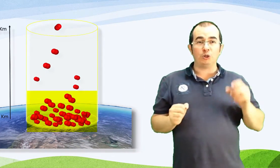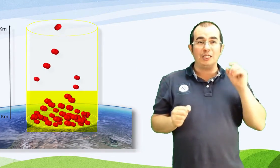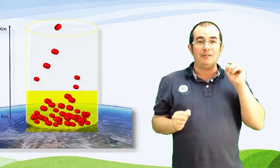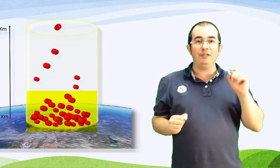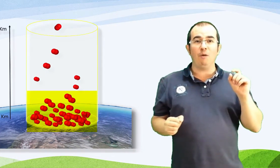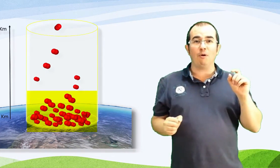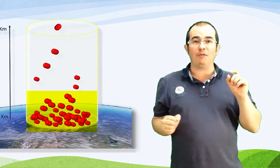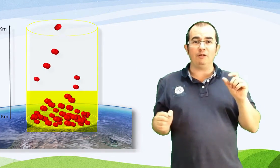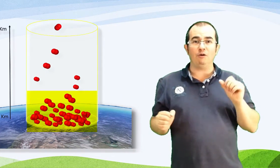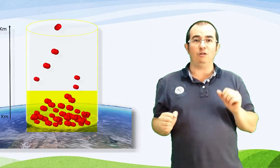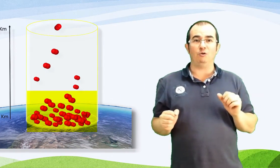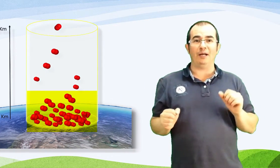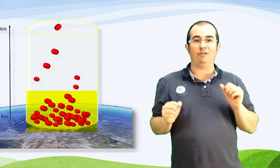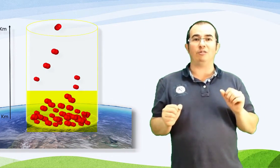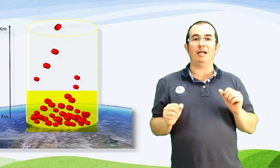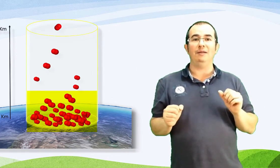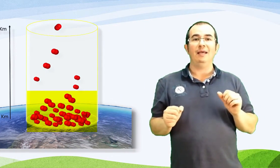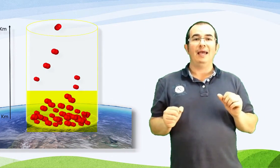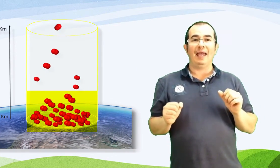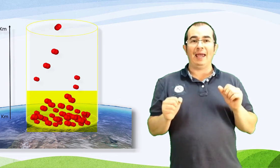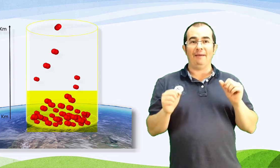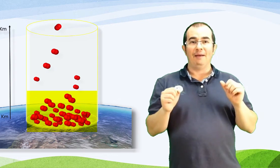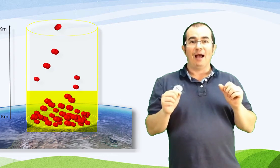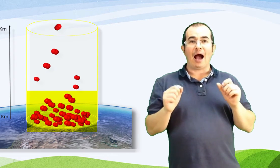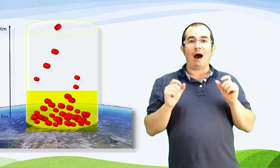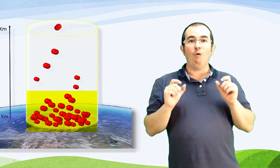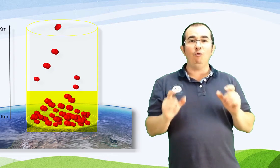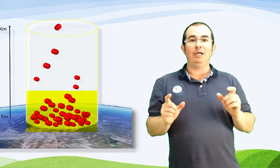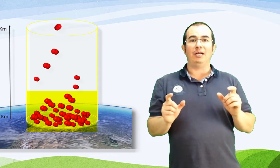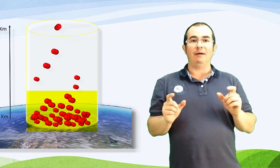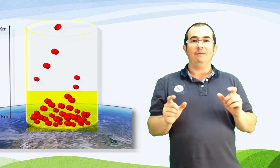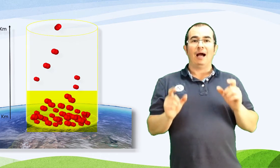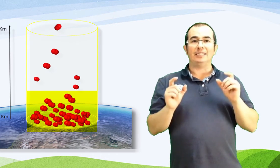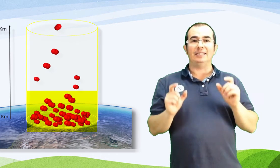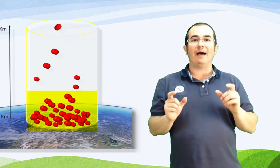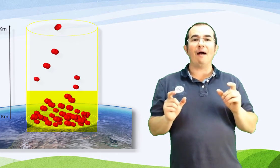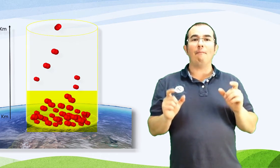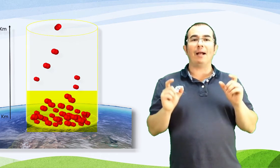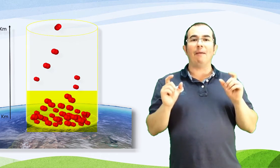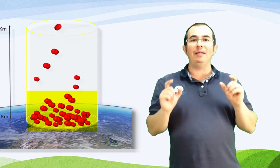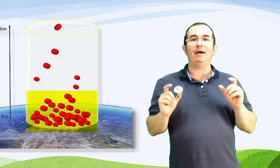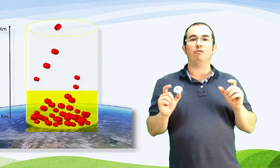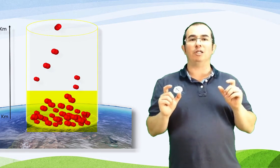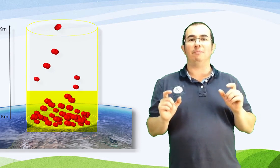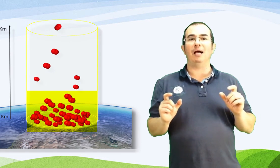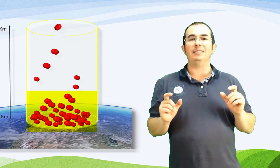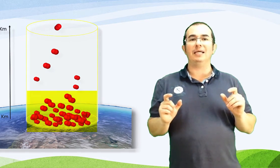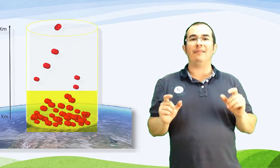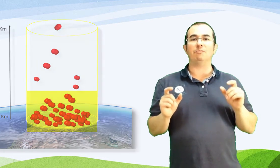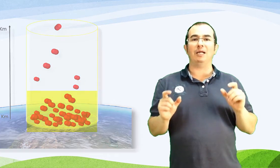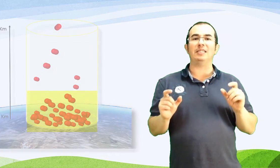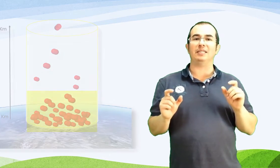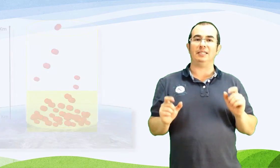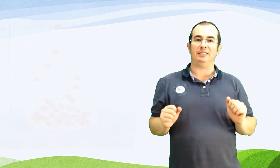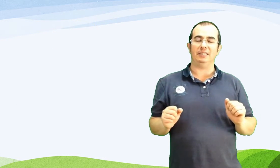75% do aire total E é a única Aseitada para a vida dos animais E das plantas terrestres